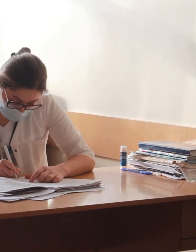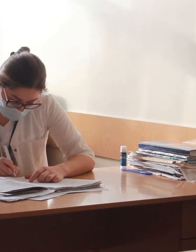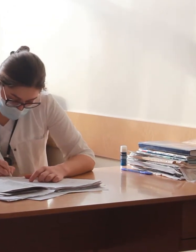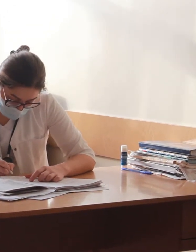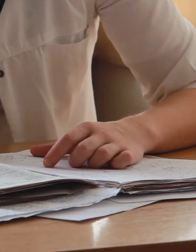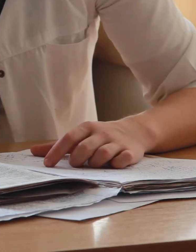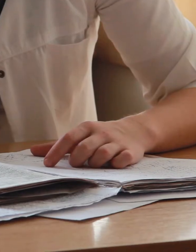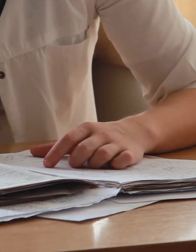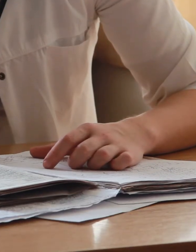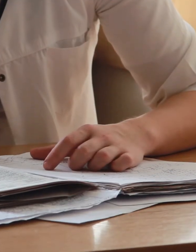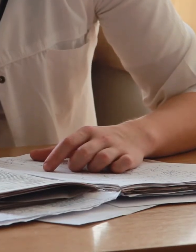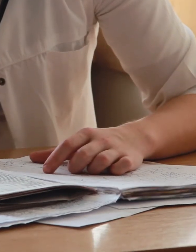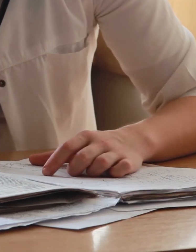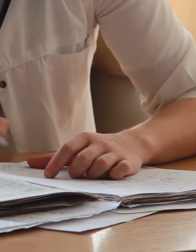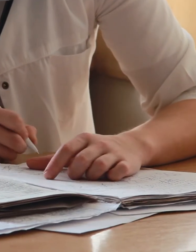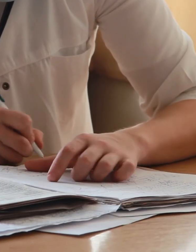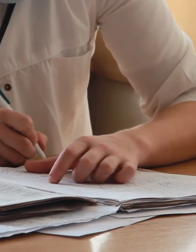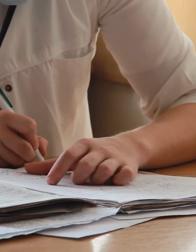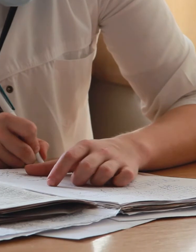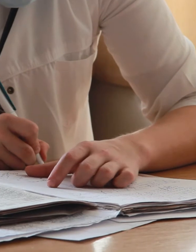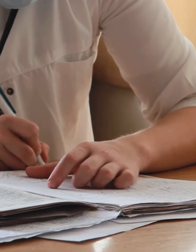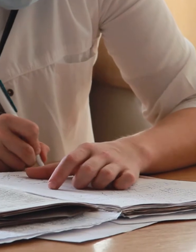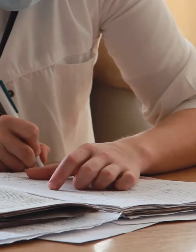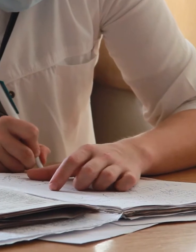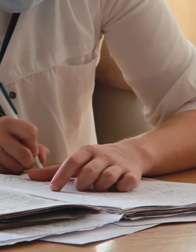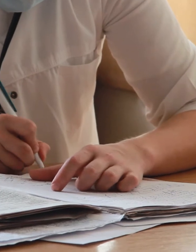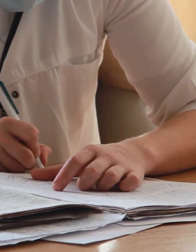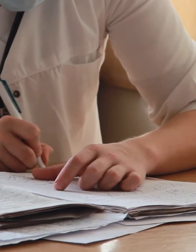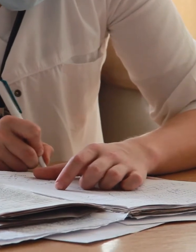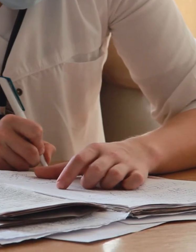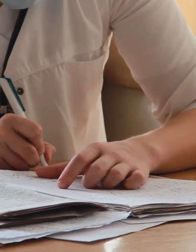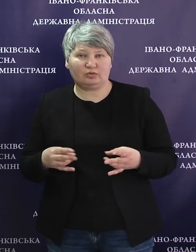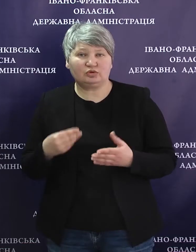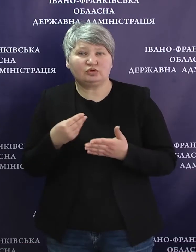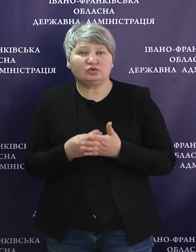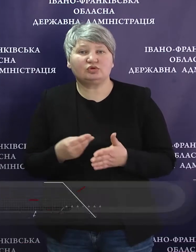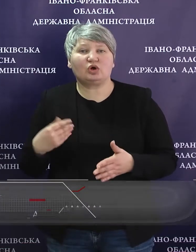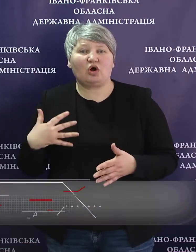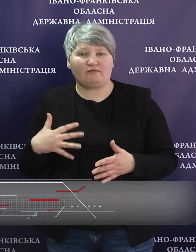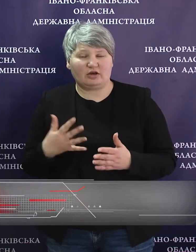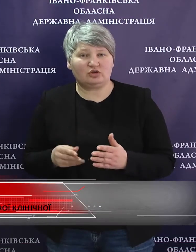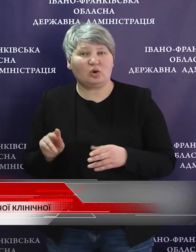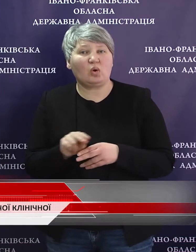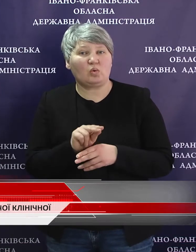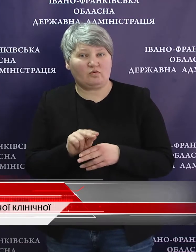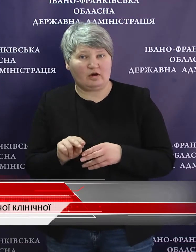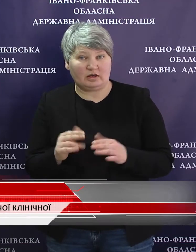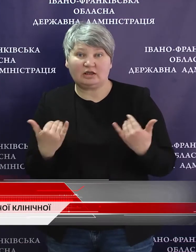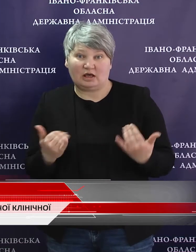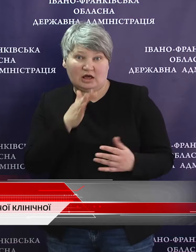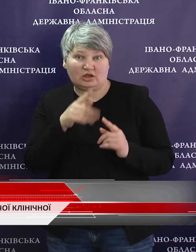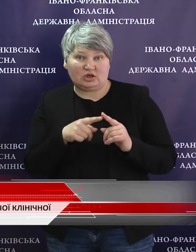серйозними хронічними захворюваннями. Вони потребують дороговартісного лікування. На даний час